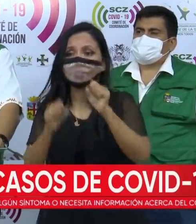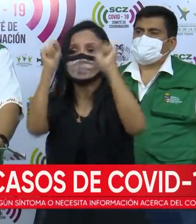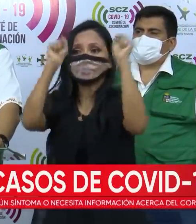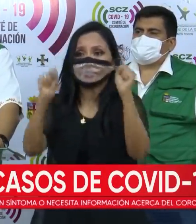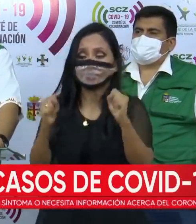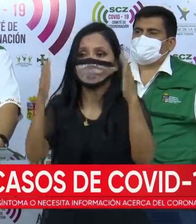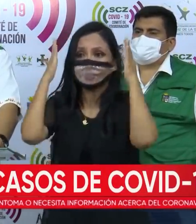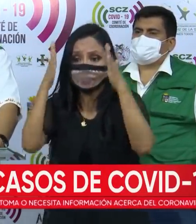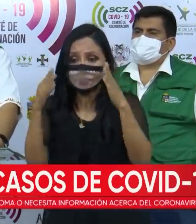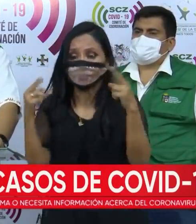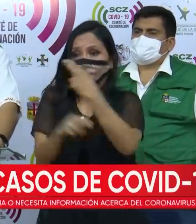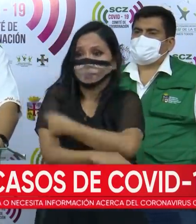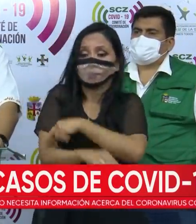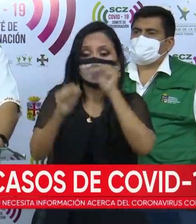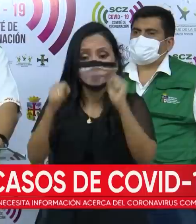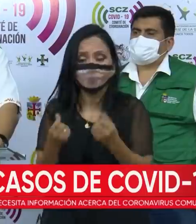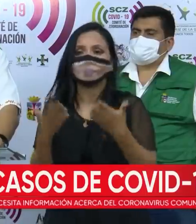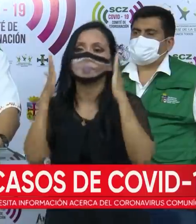sistema de atención hospitalaria pueda responder adecuadamente.